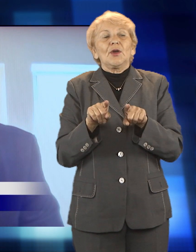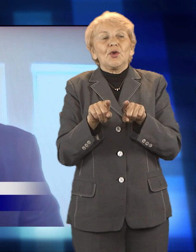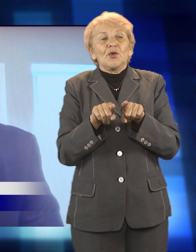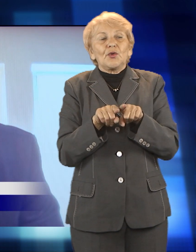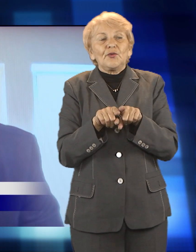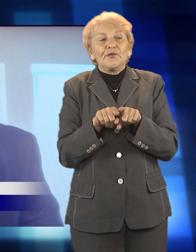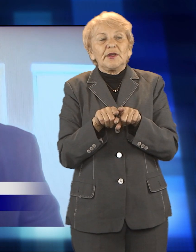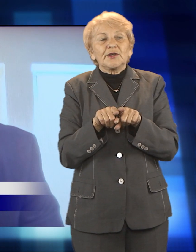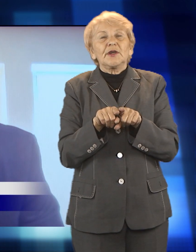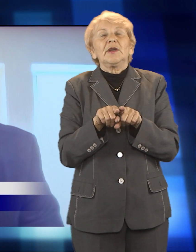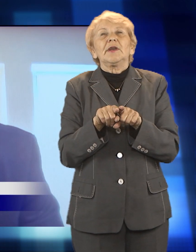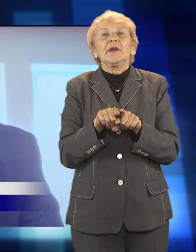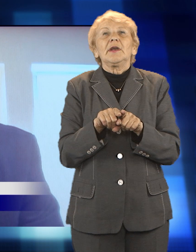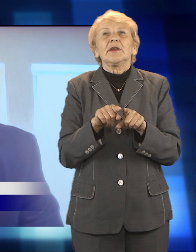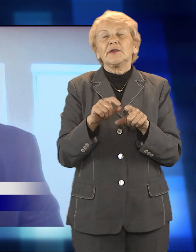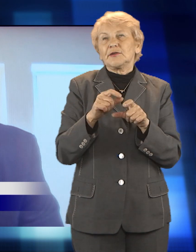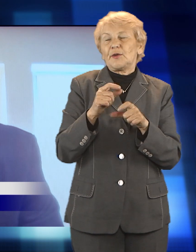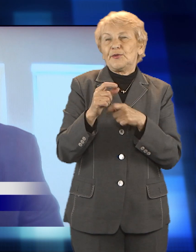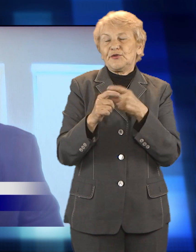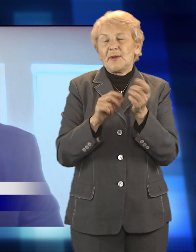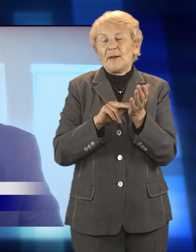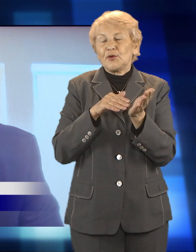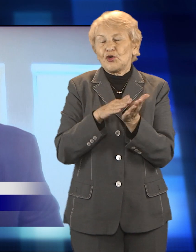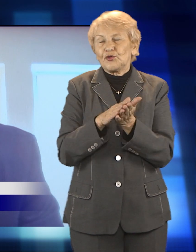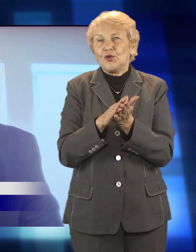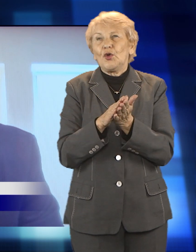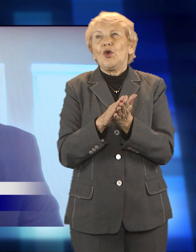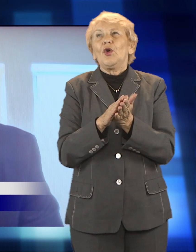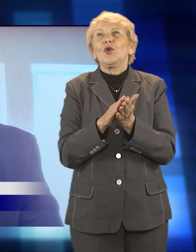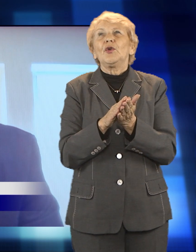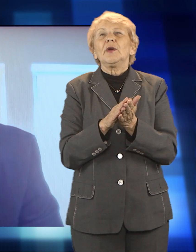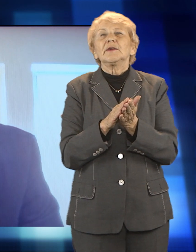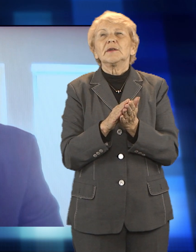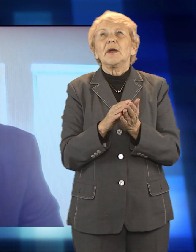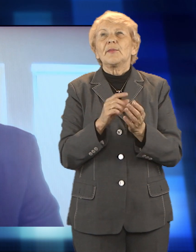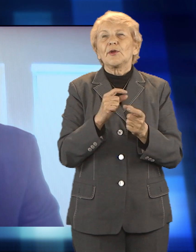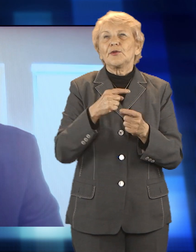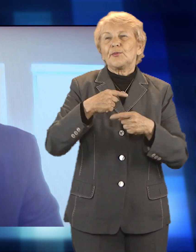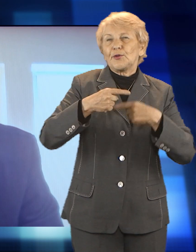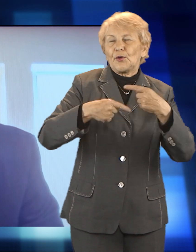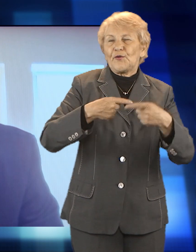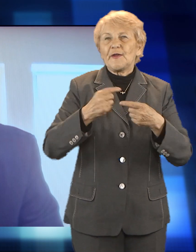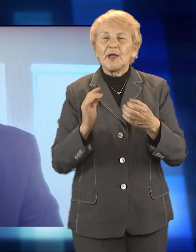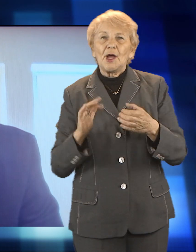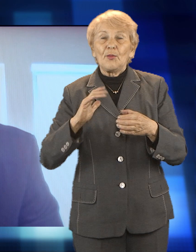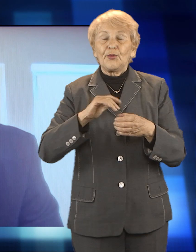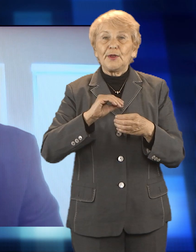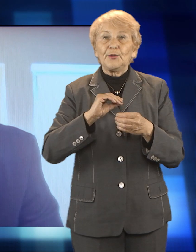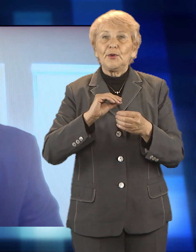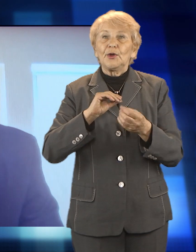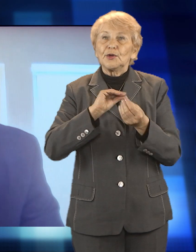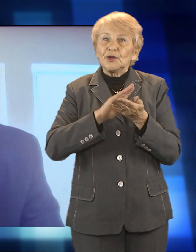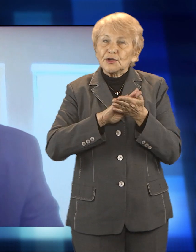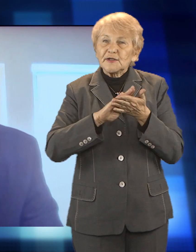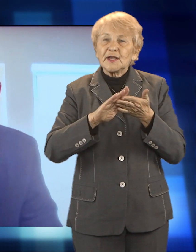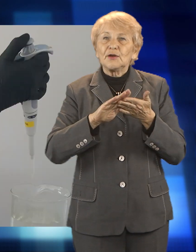inicjatywie kierowniczki naszego laboratorium wykonaliśmy próbną partię takiego płynu i ten produkt okazał się na tyle